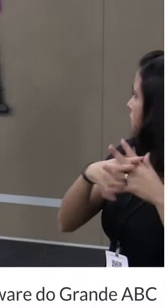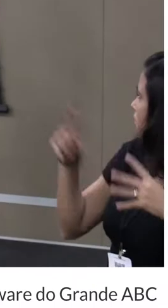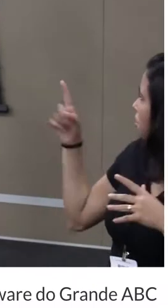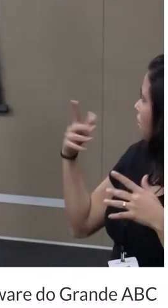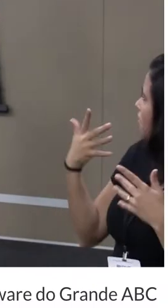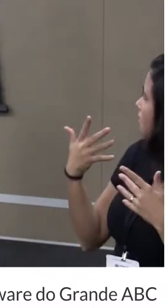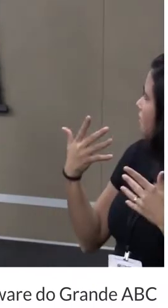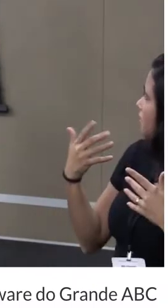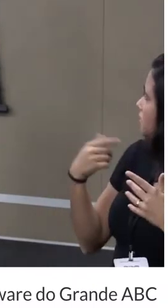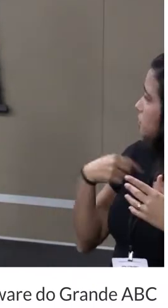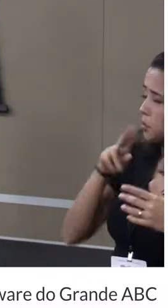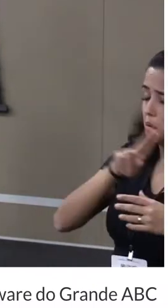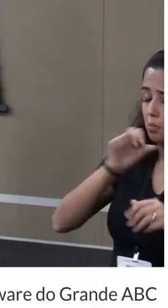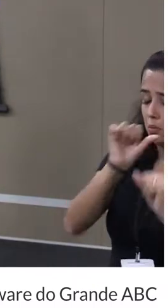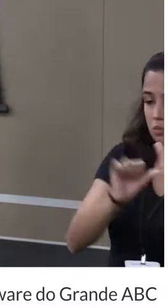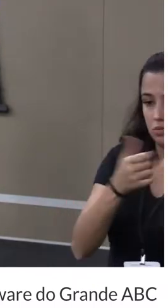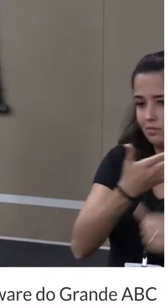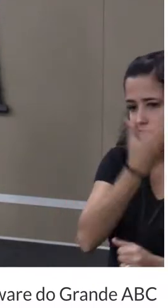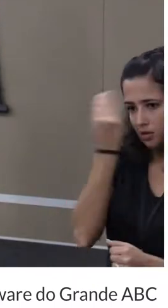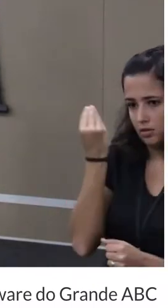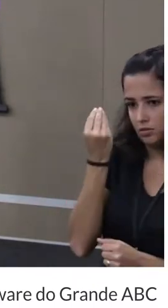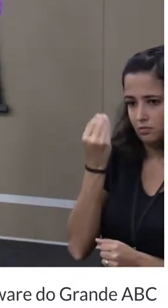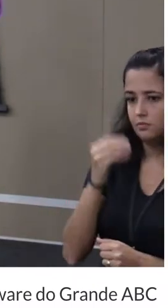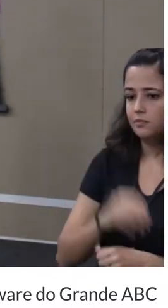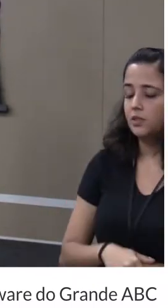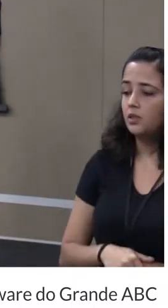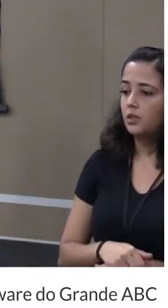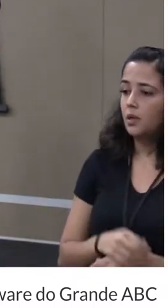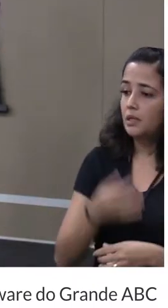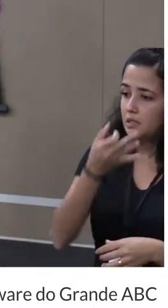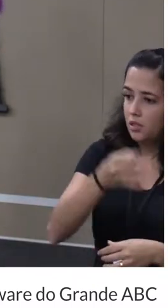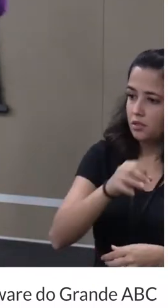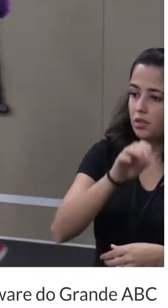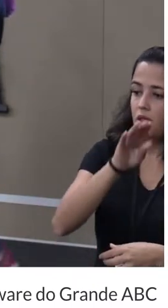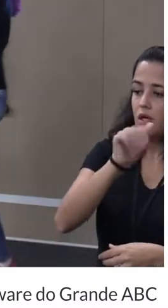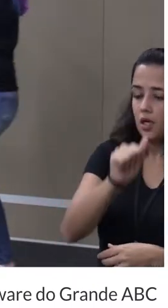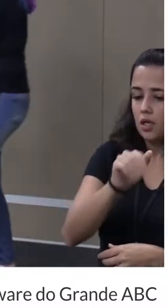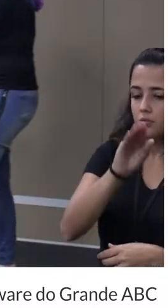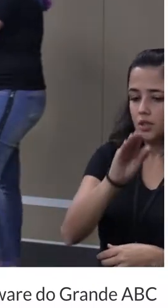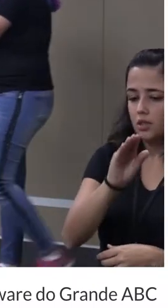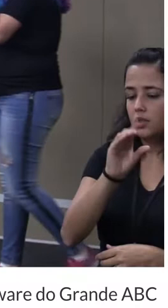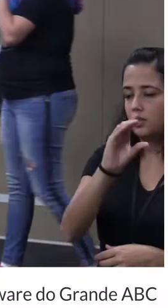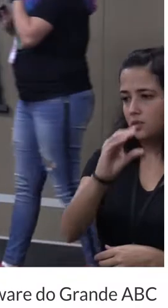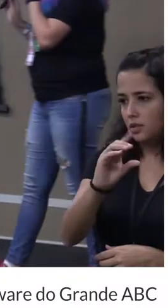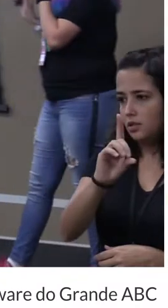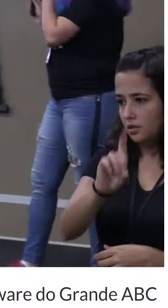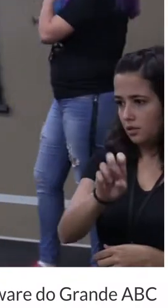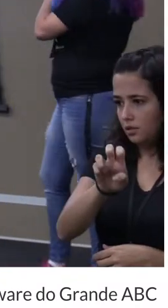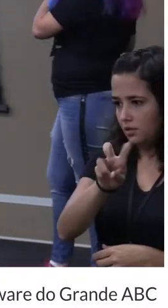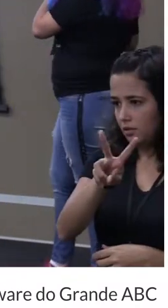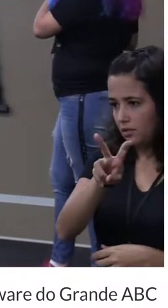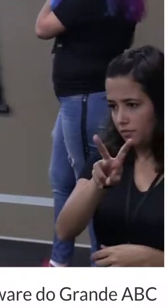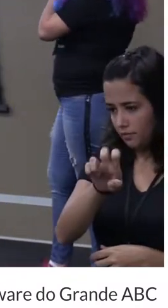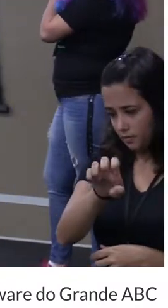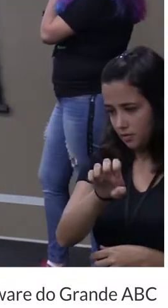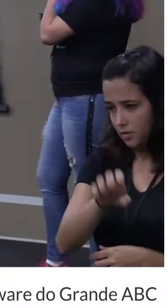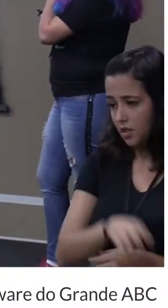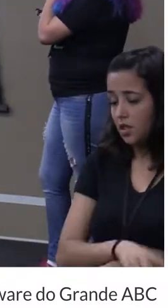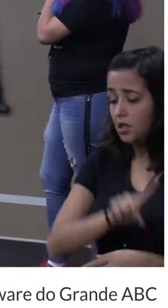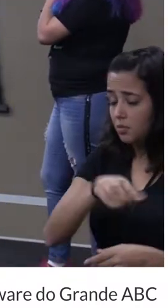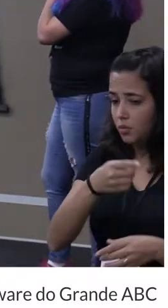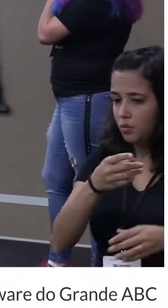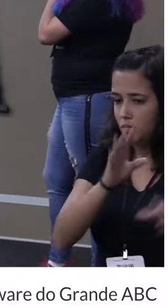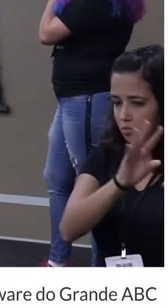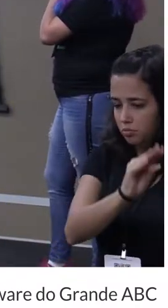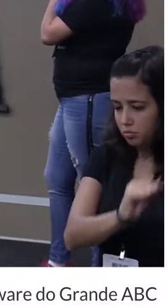alterado ainda o nome do meu arquivo mas o certo seria abcdev.js de boas. partir do